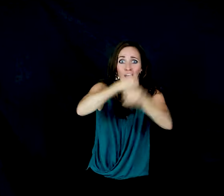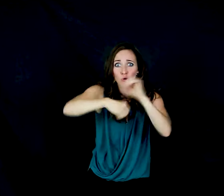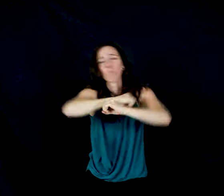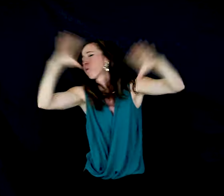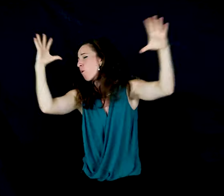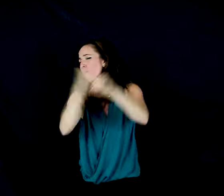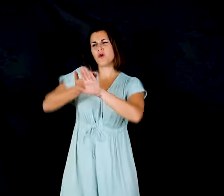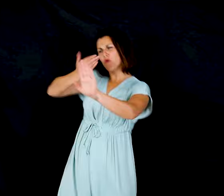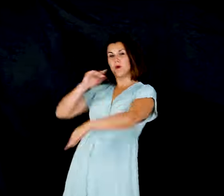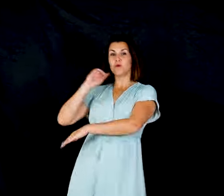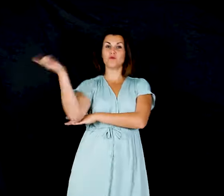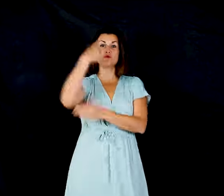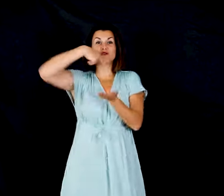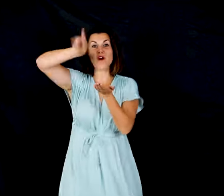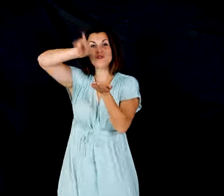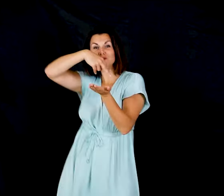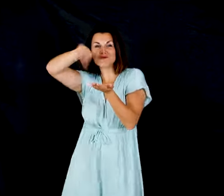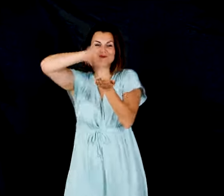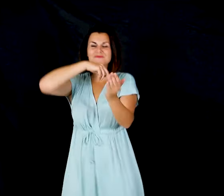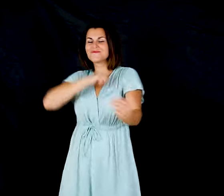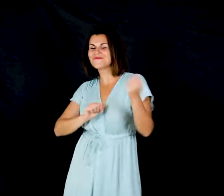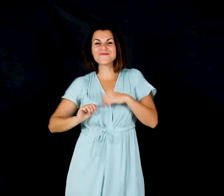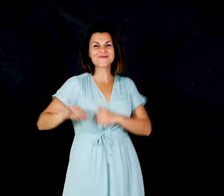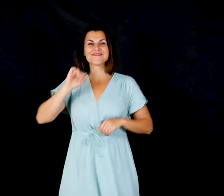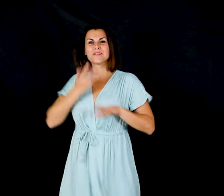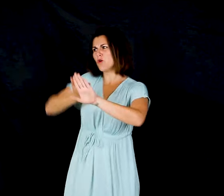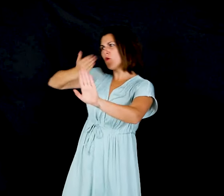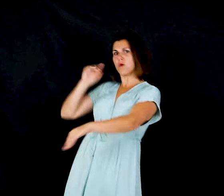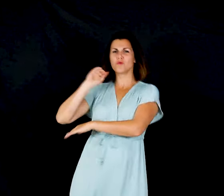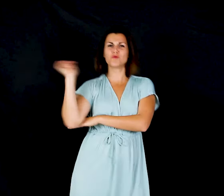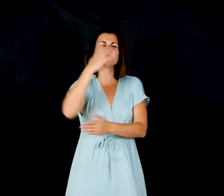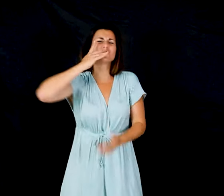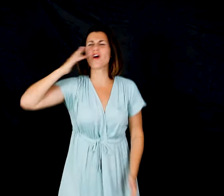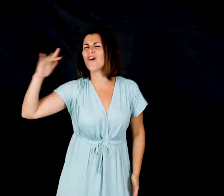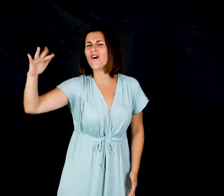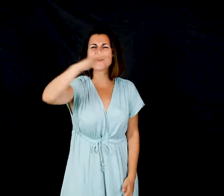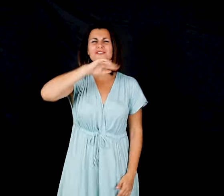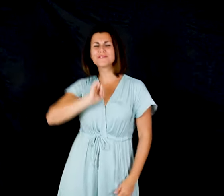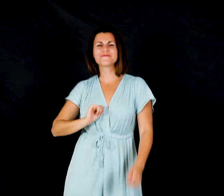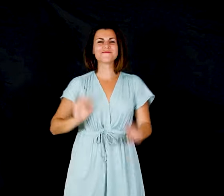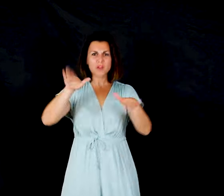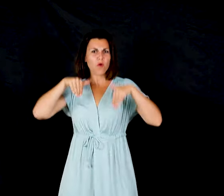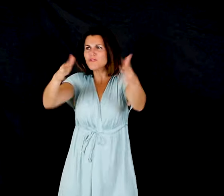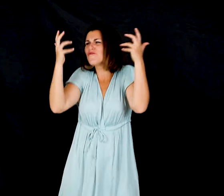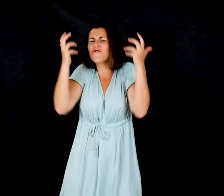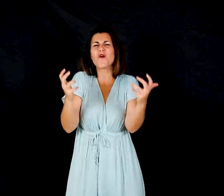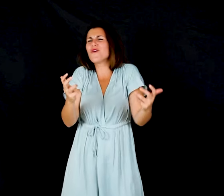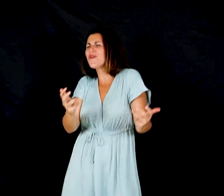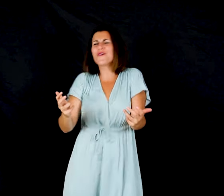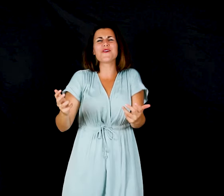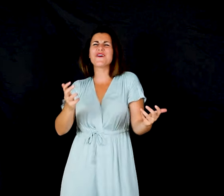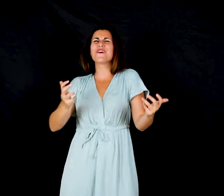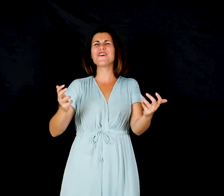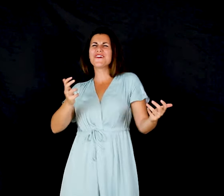faire prêter la thône On a dansé On a chanté On voudrait continuer